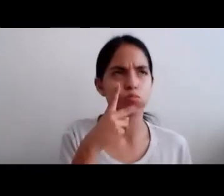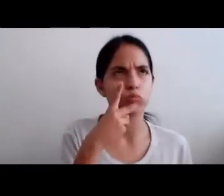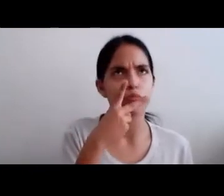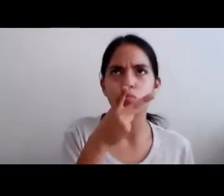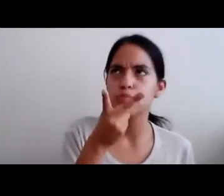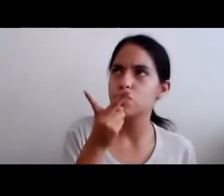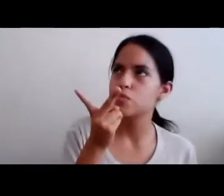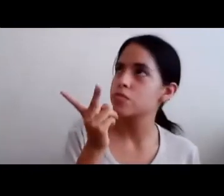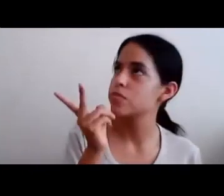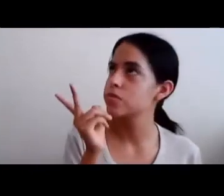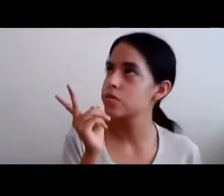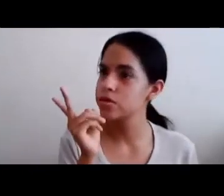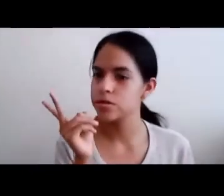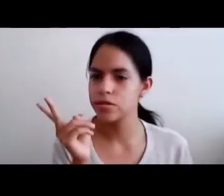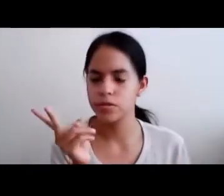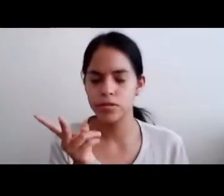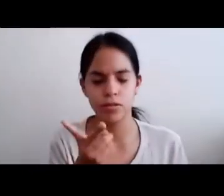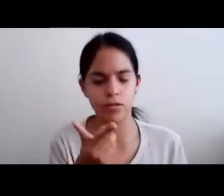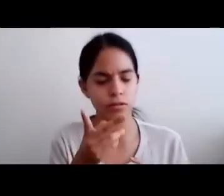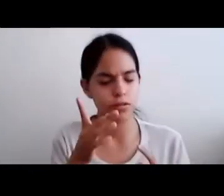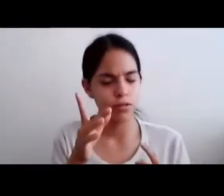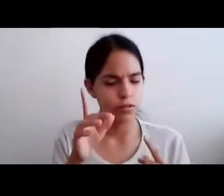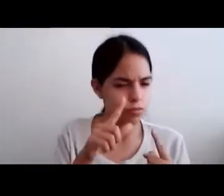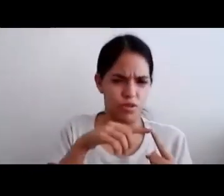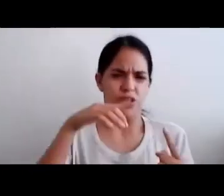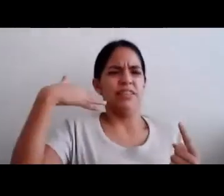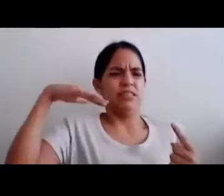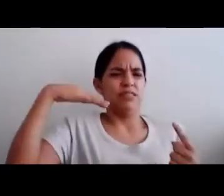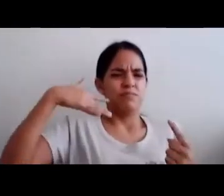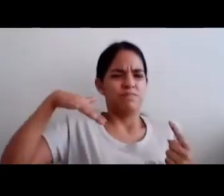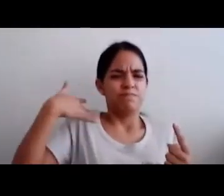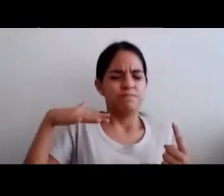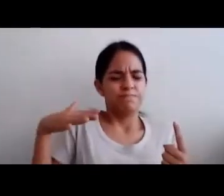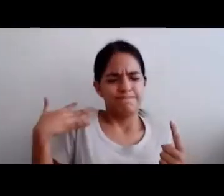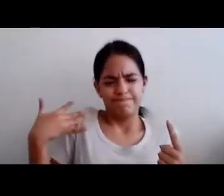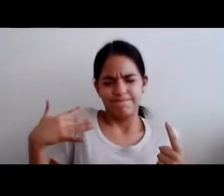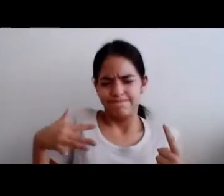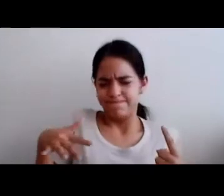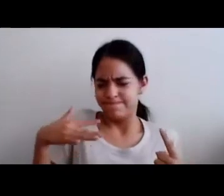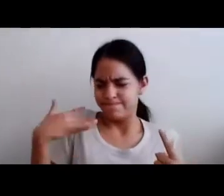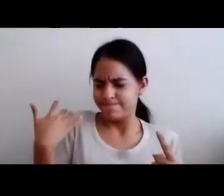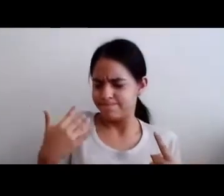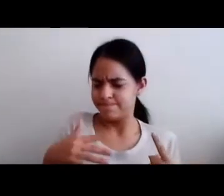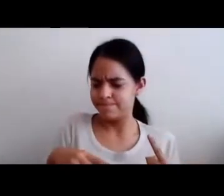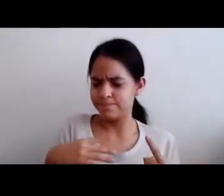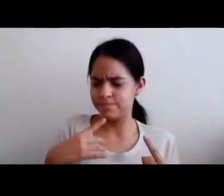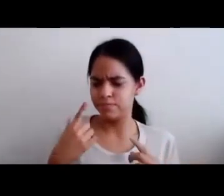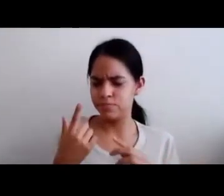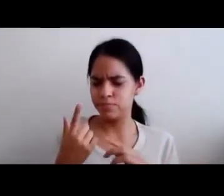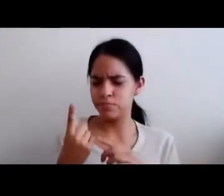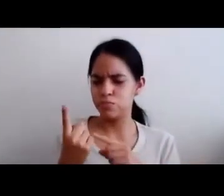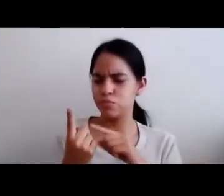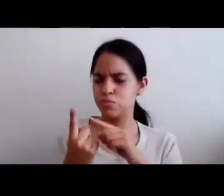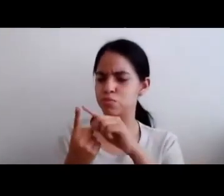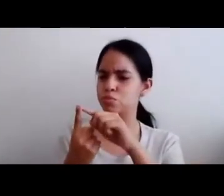decidió Entrar en ella Subió Subió Subió Y de pronto Se pinchó El dedo